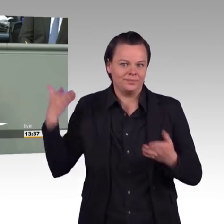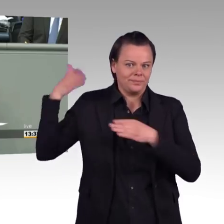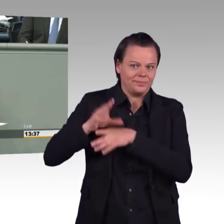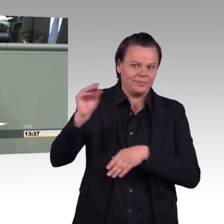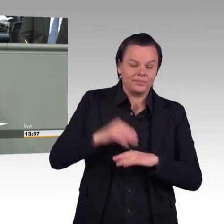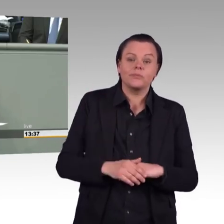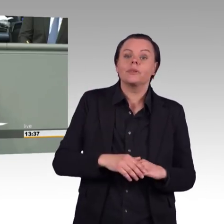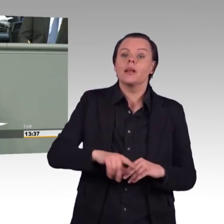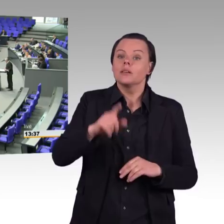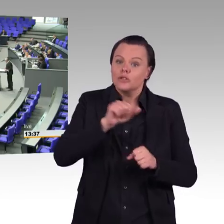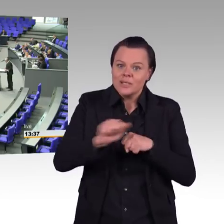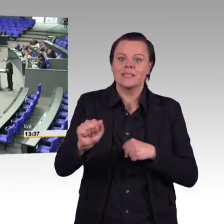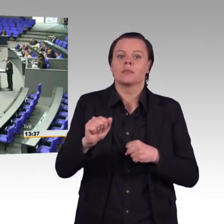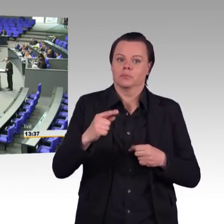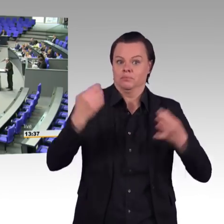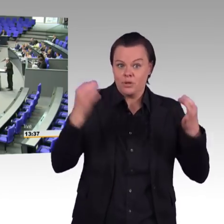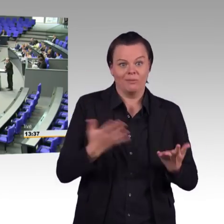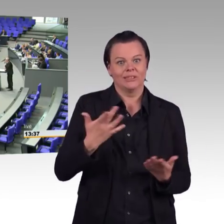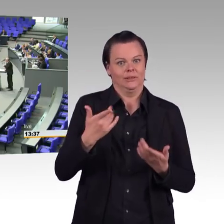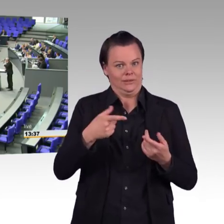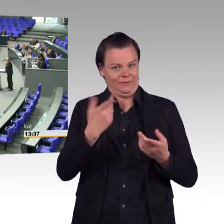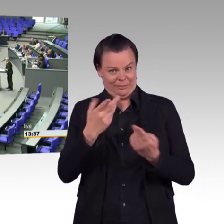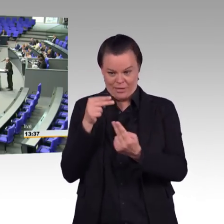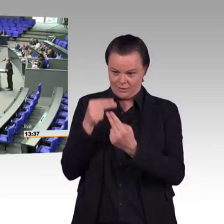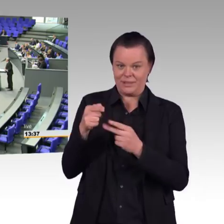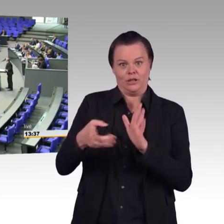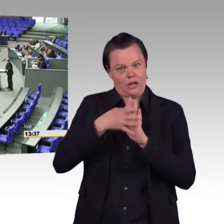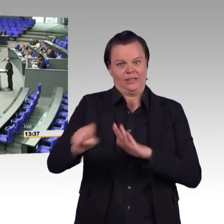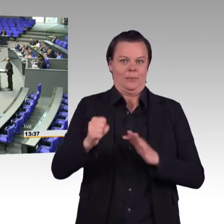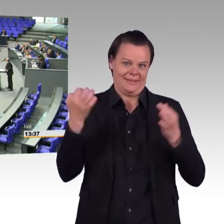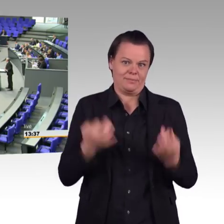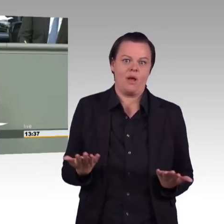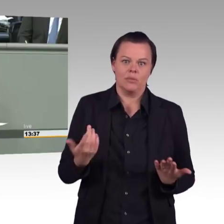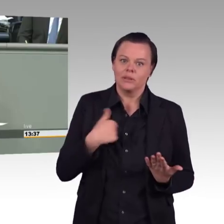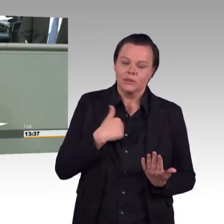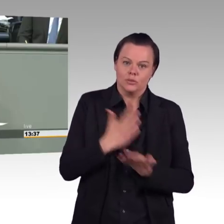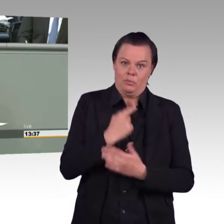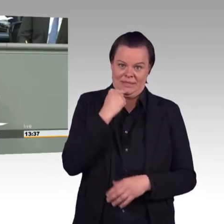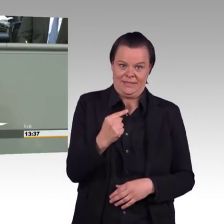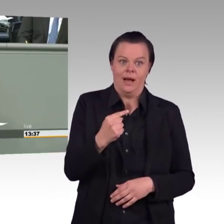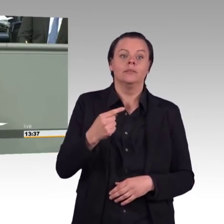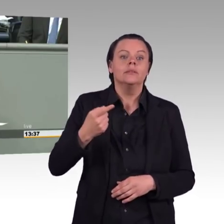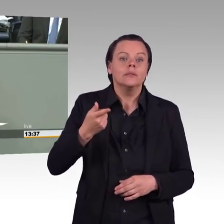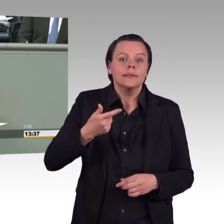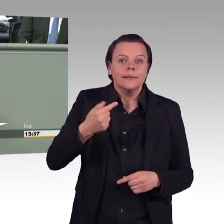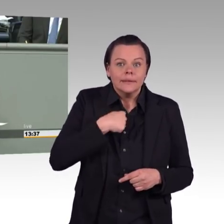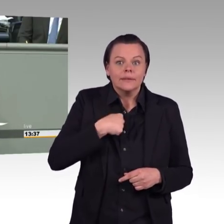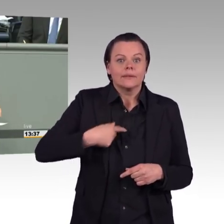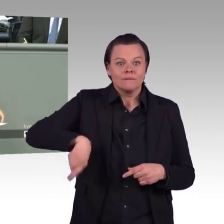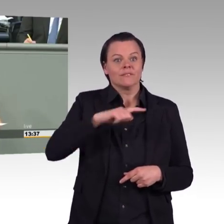AfD. Und jetzt sage ich ganz zum Schluss. Technologieoffenheit und Wettbewerb. Diese beiden Größen sind der Schlüssel.